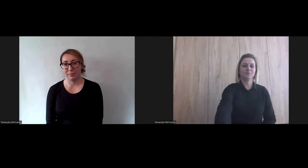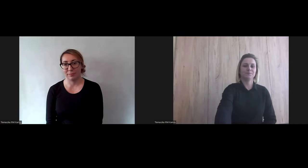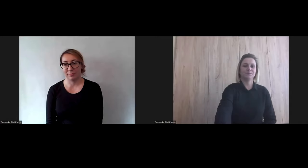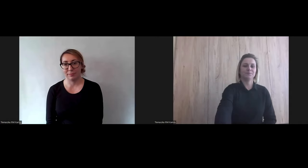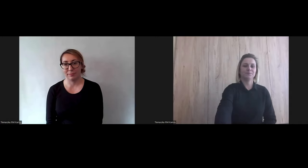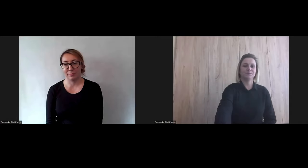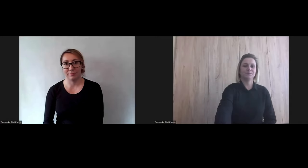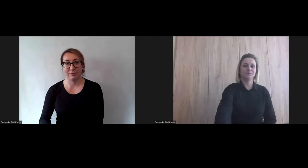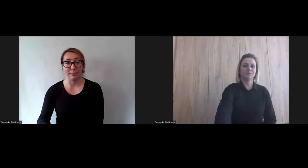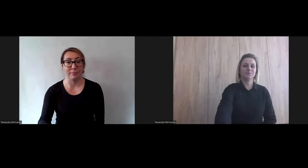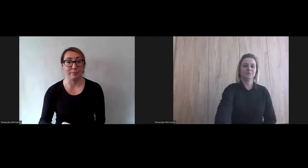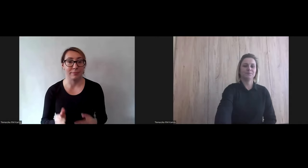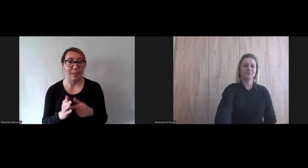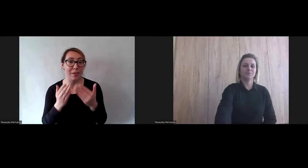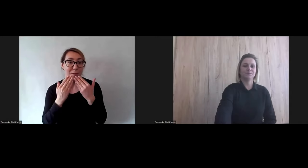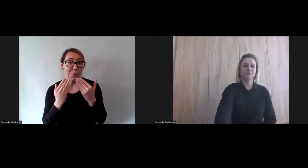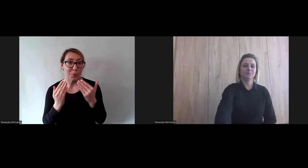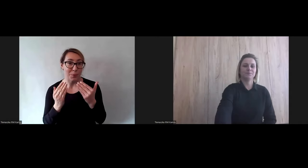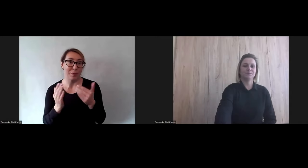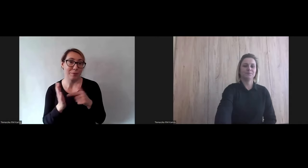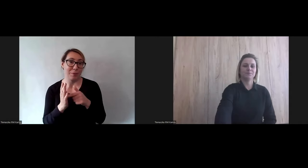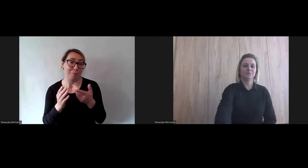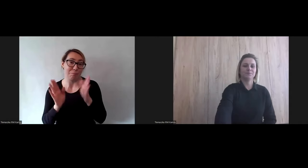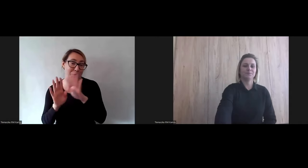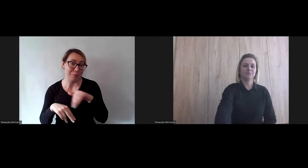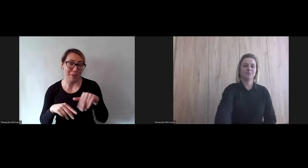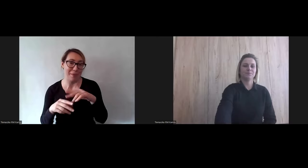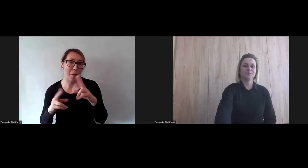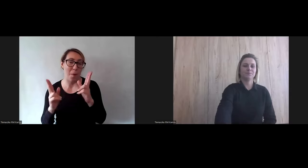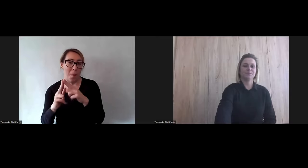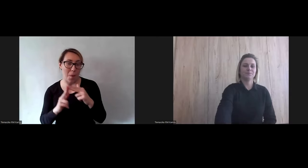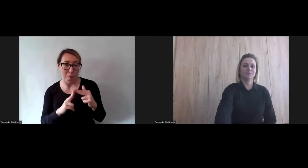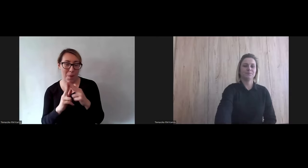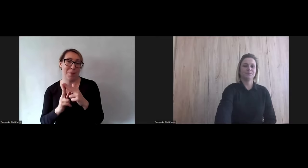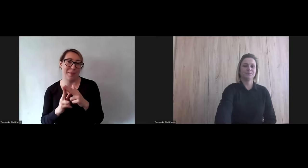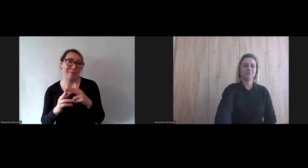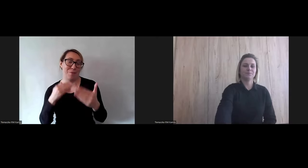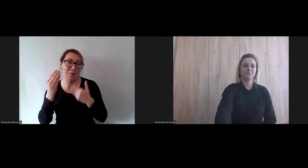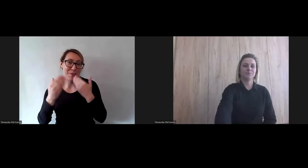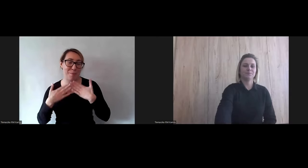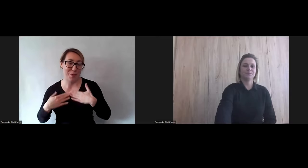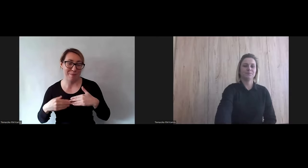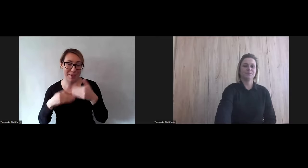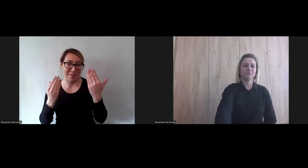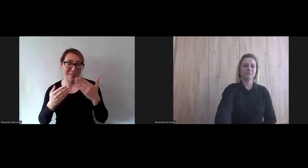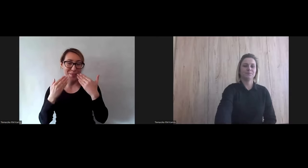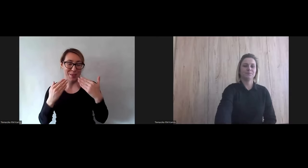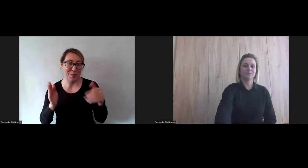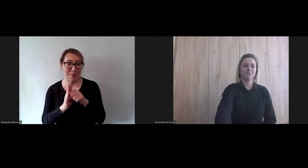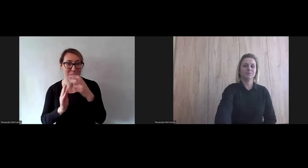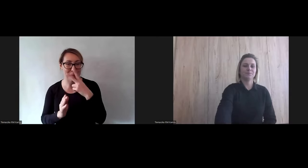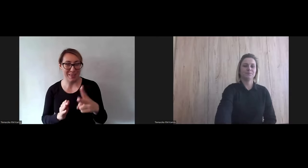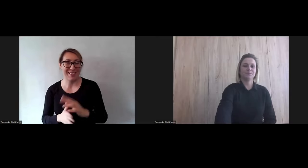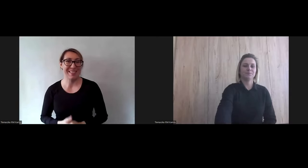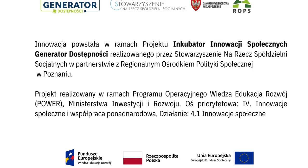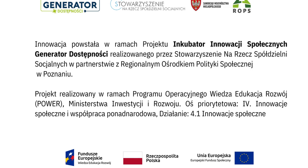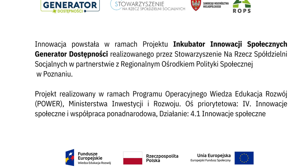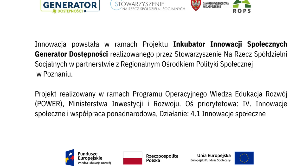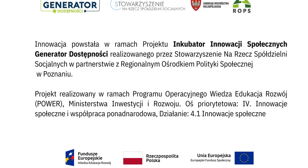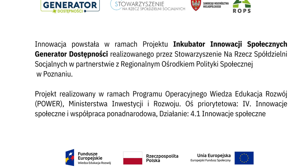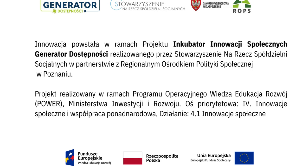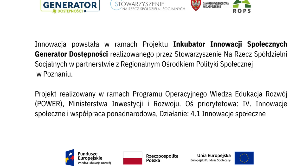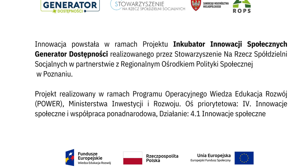spotkanie. Pozostajemy w kontakcie. Wszystkiego dobrego, miłej reszty dnia. Dziękujemy. wielkie. Do zobaczenia. Do